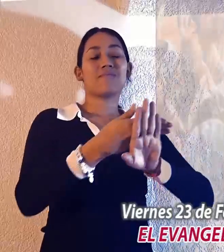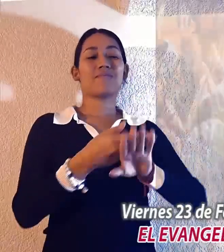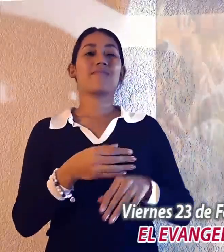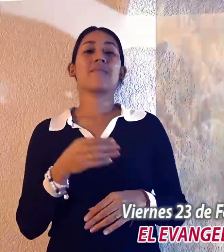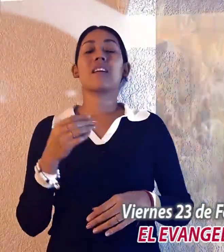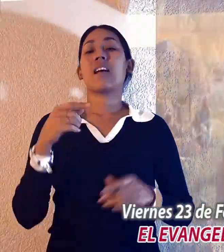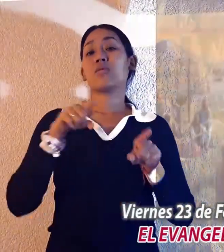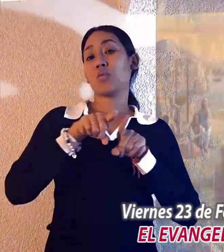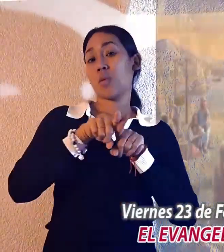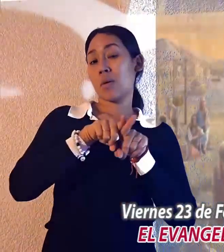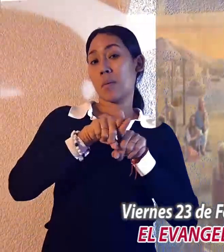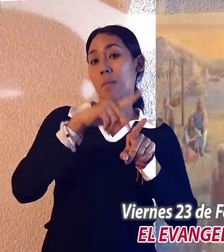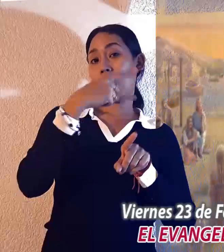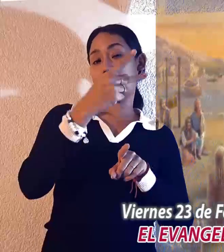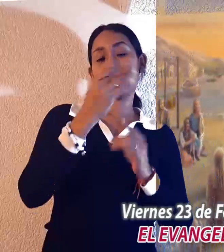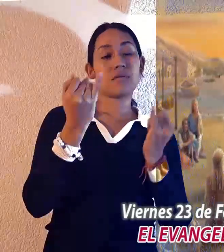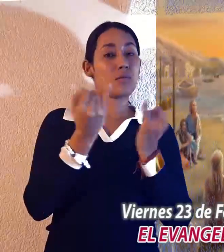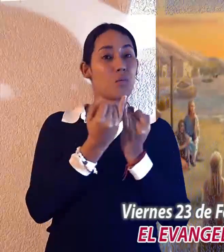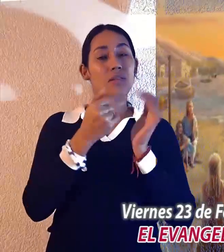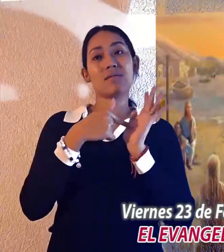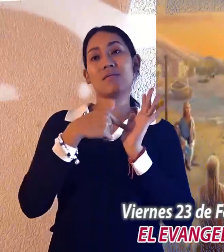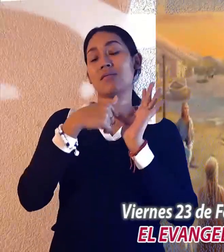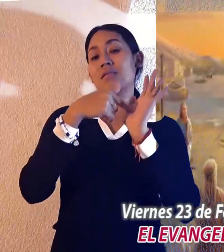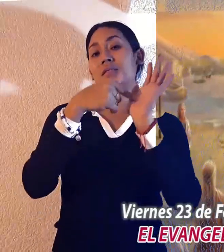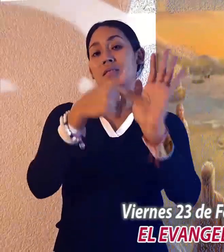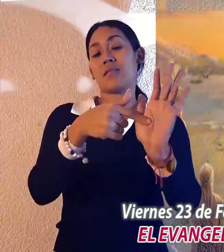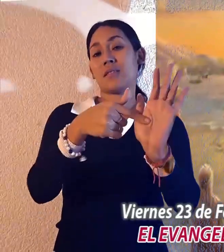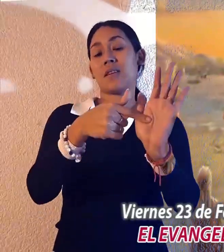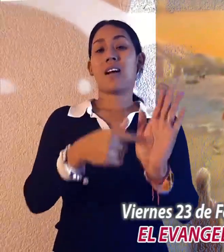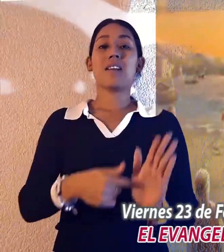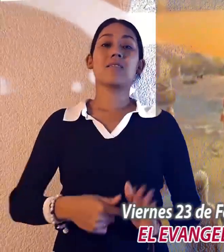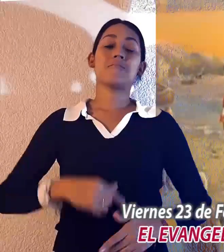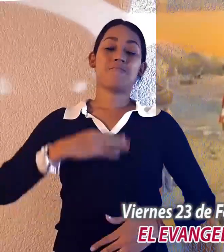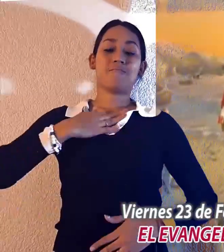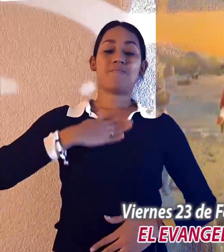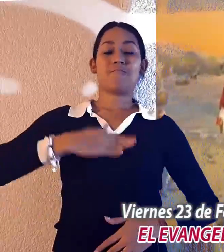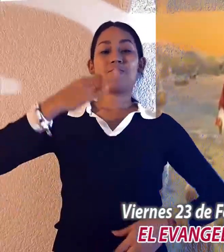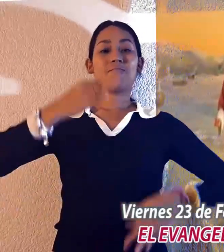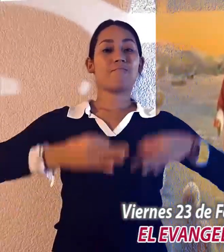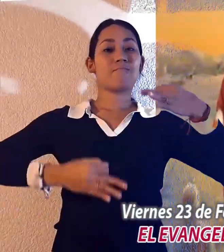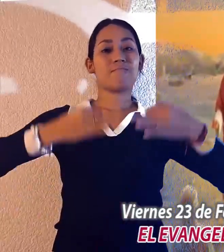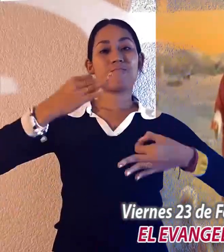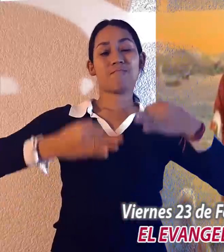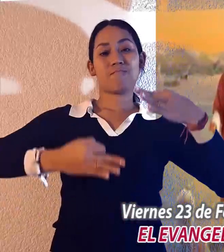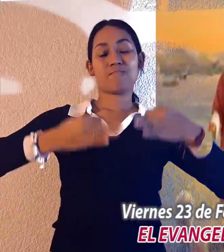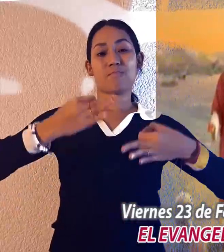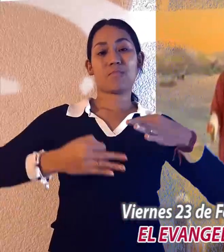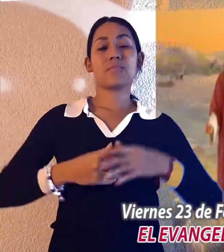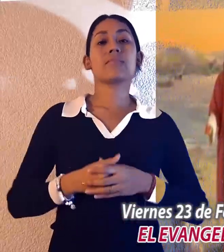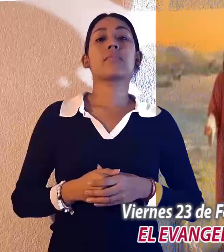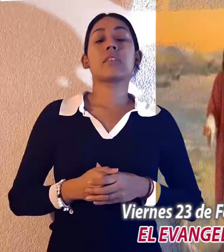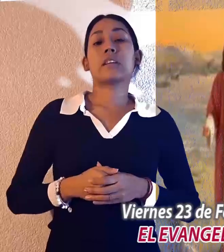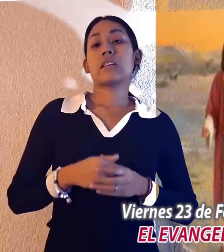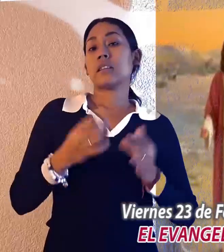llevado ante el tribunal supremo, y el que lo desprecie será llevado al fuego del lugar de castigo. Por lo